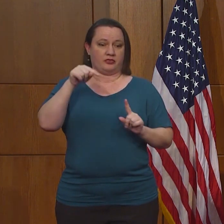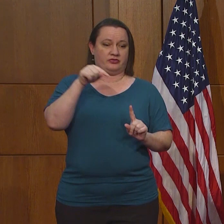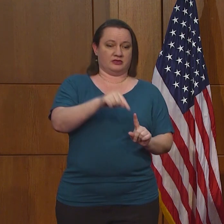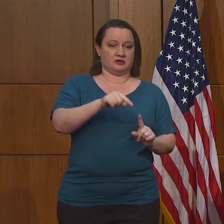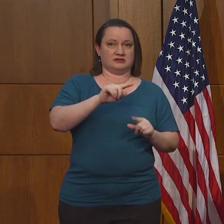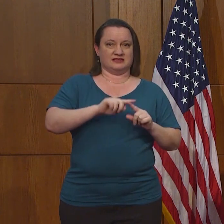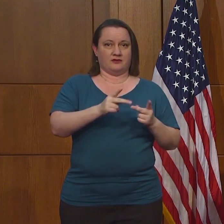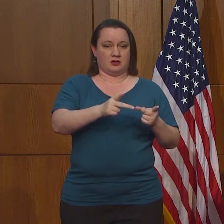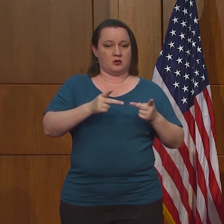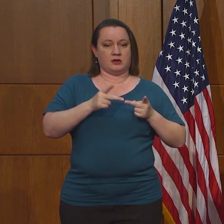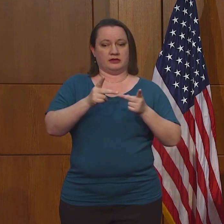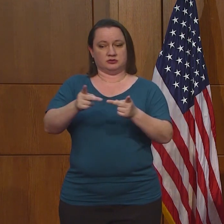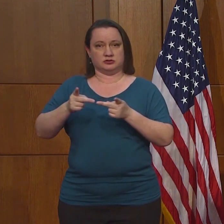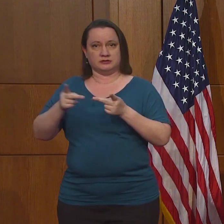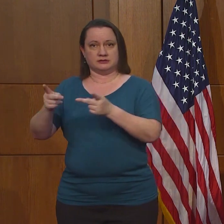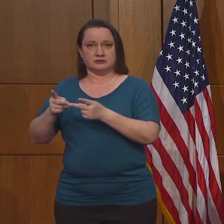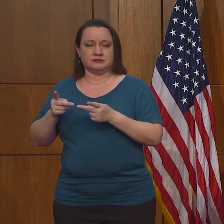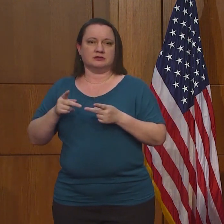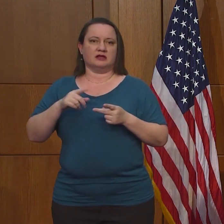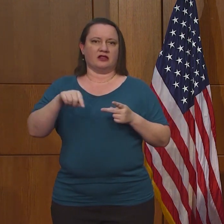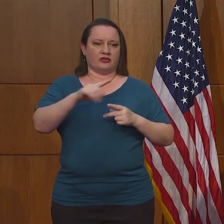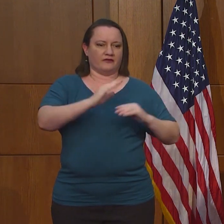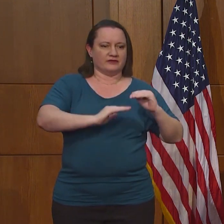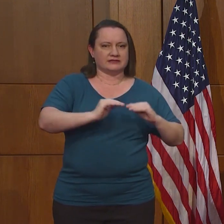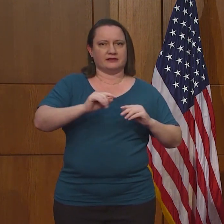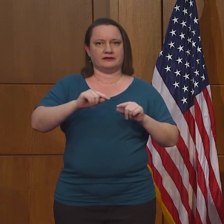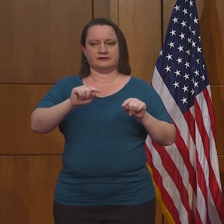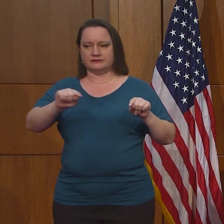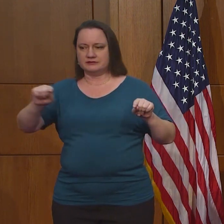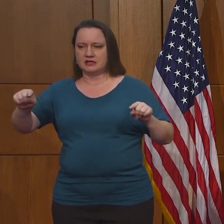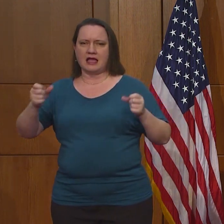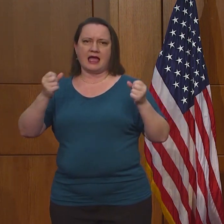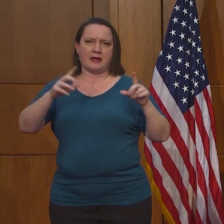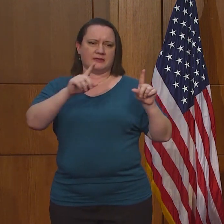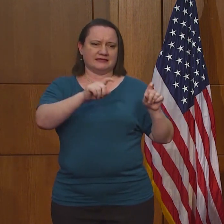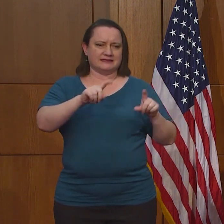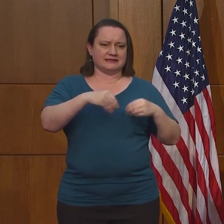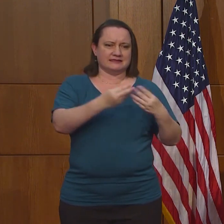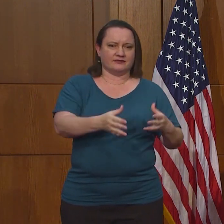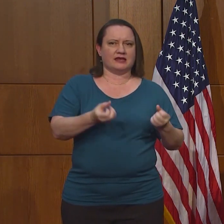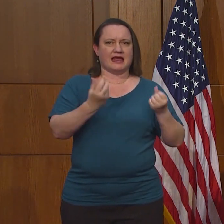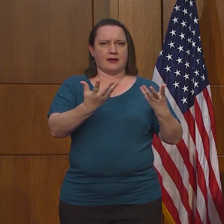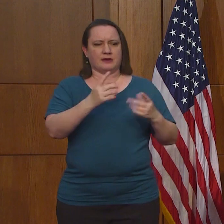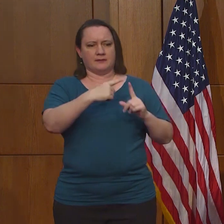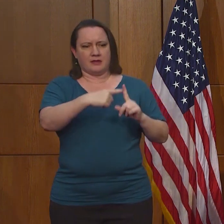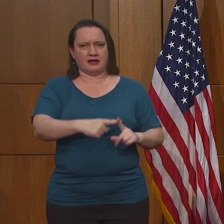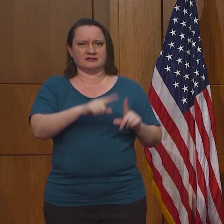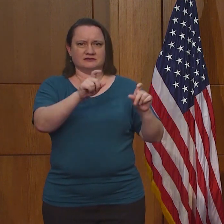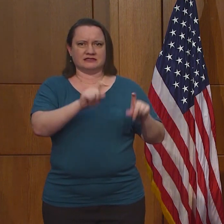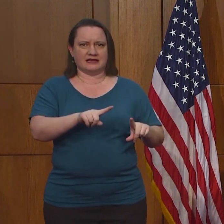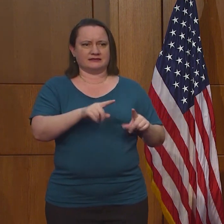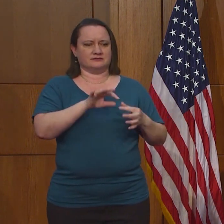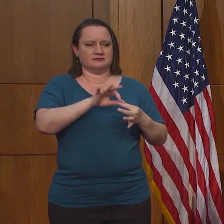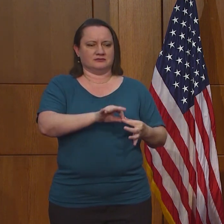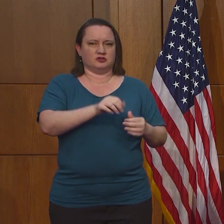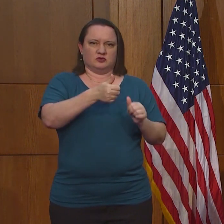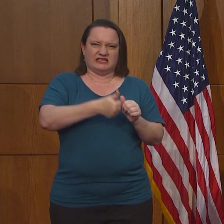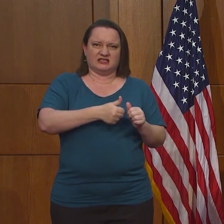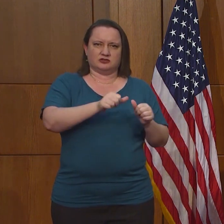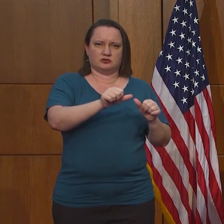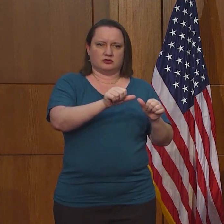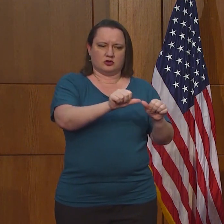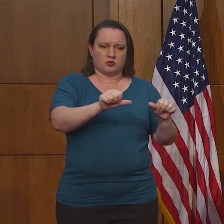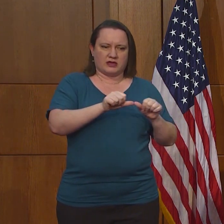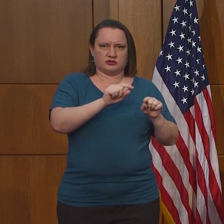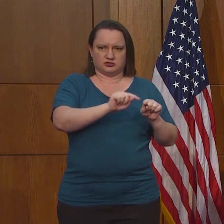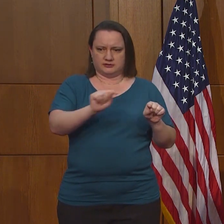El gobernador está escuchando la pregunta y en unos breves segundos nos va a